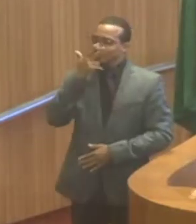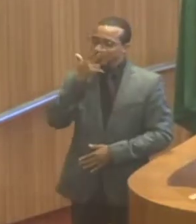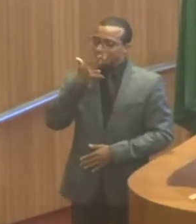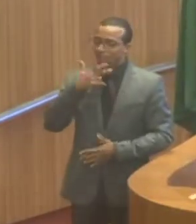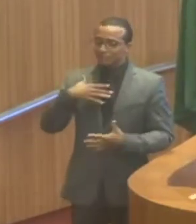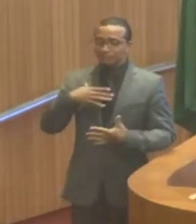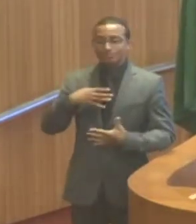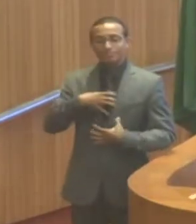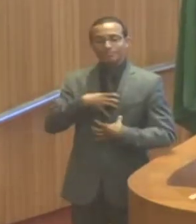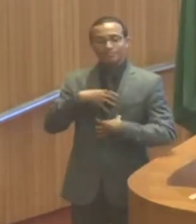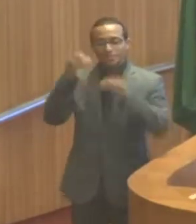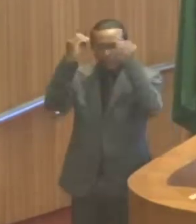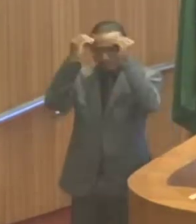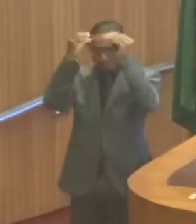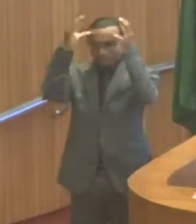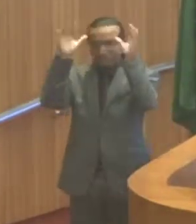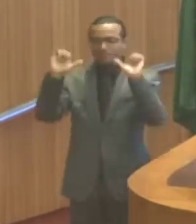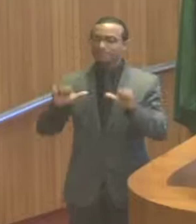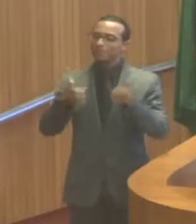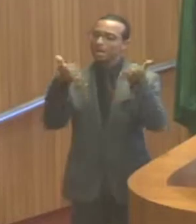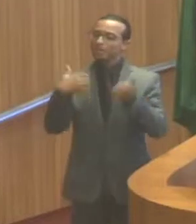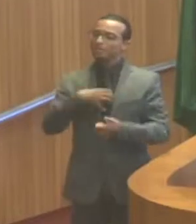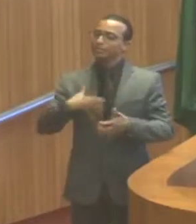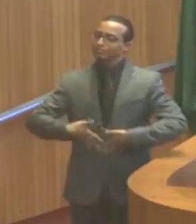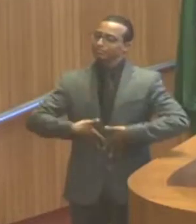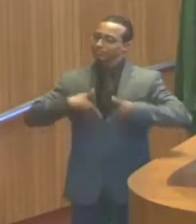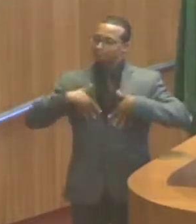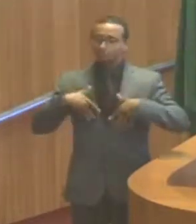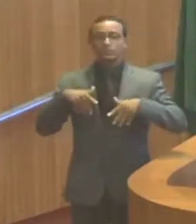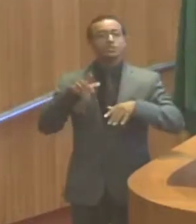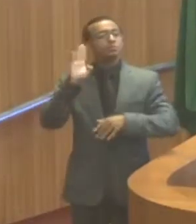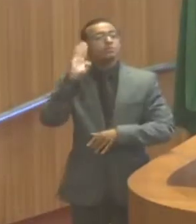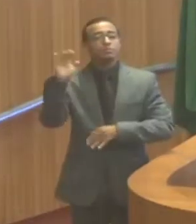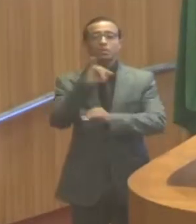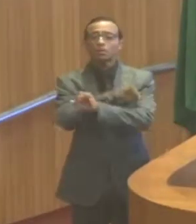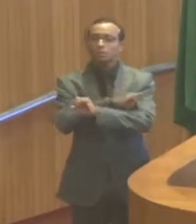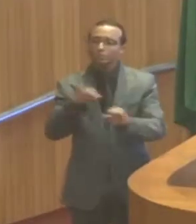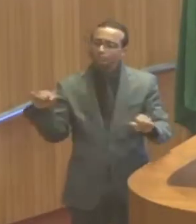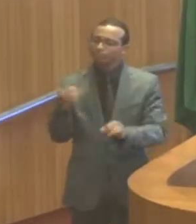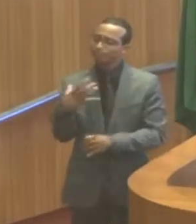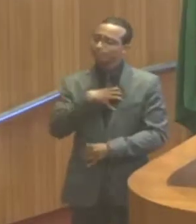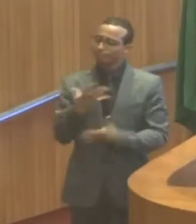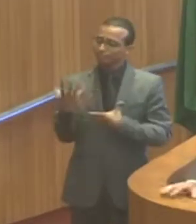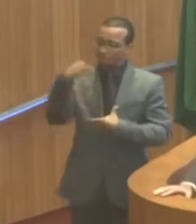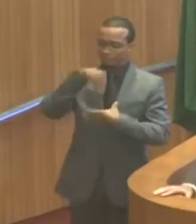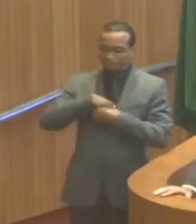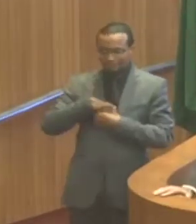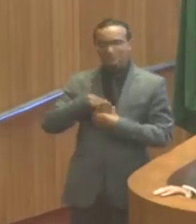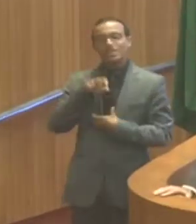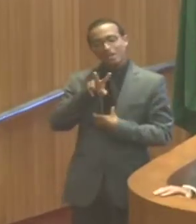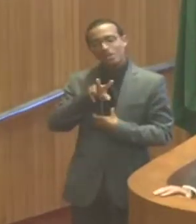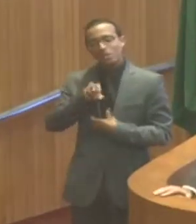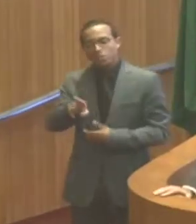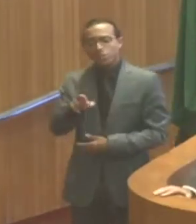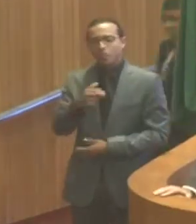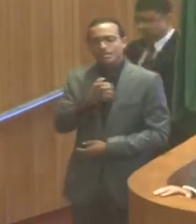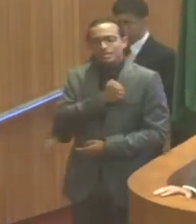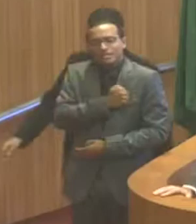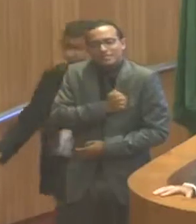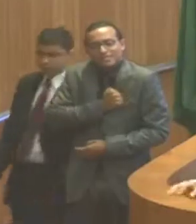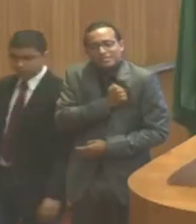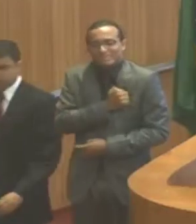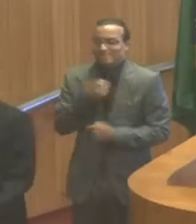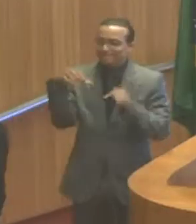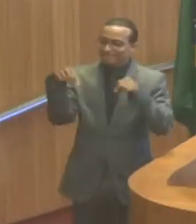mais agradecido e, principalmente, dizer que saio com o sentimento de que vou sentir muita saudade